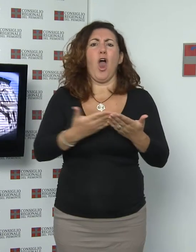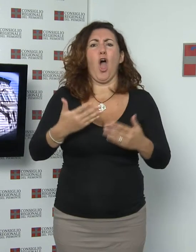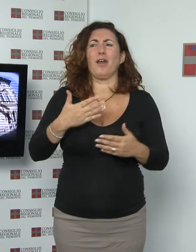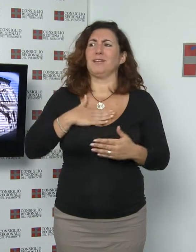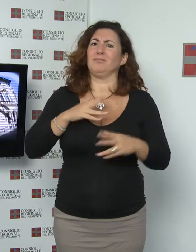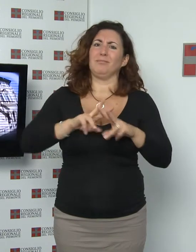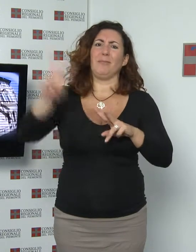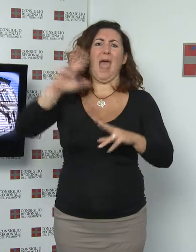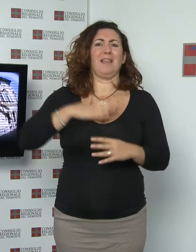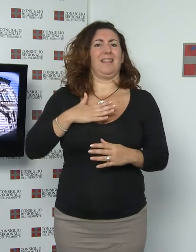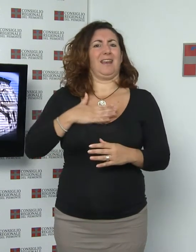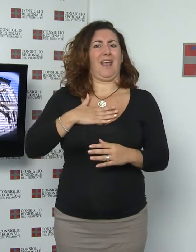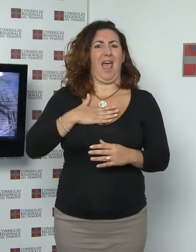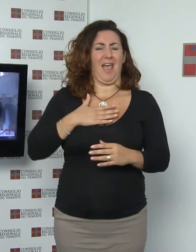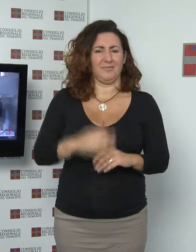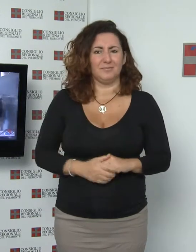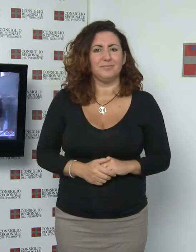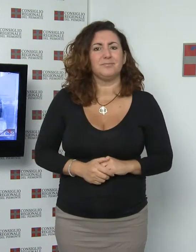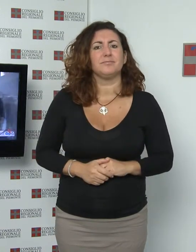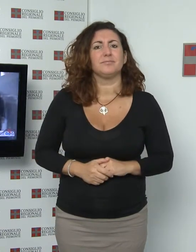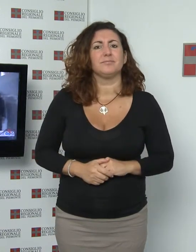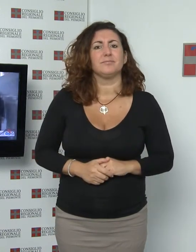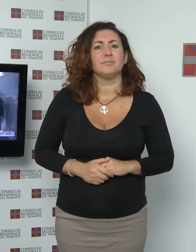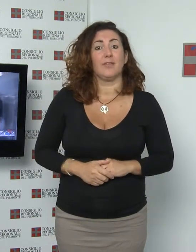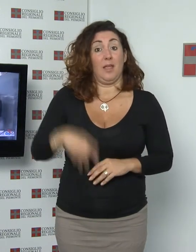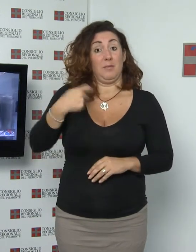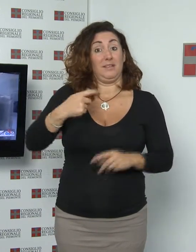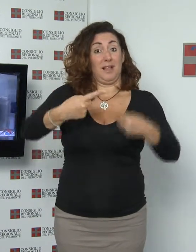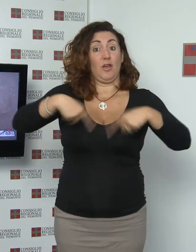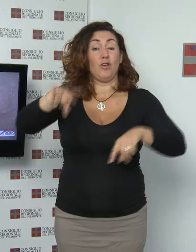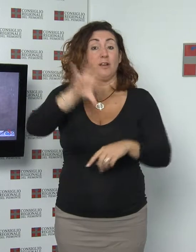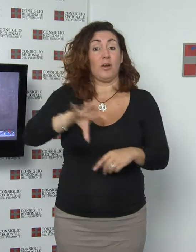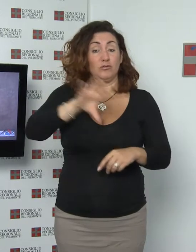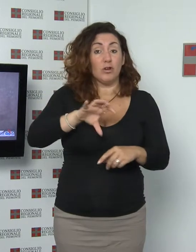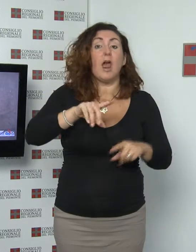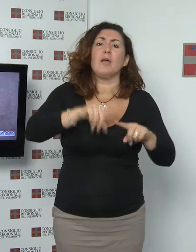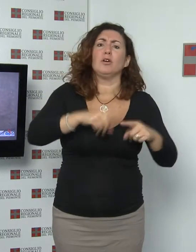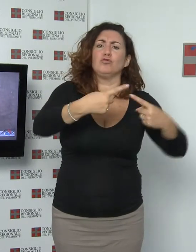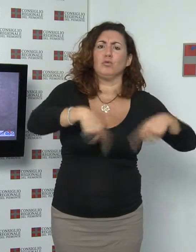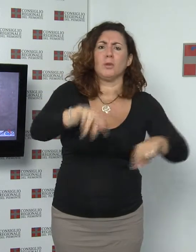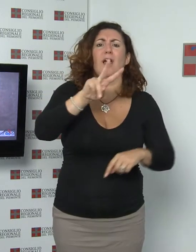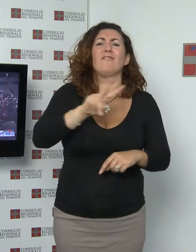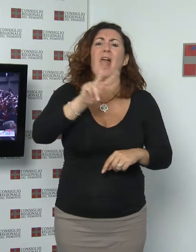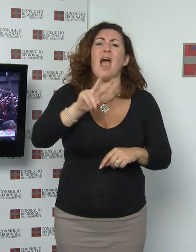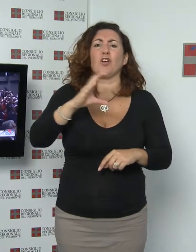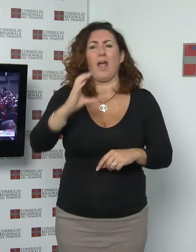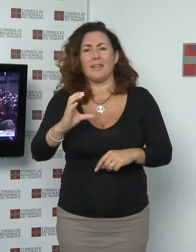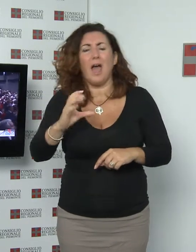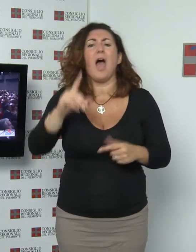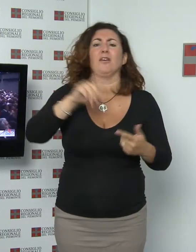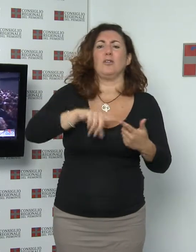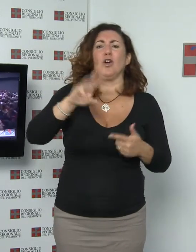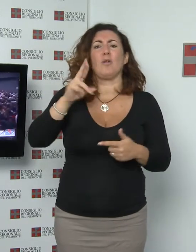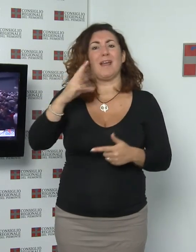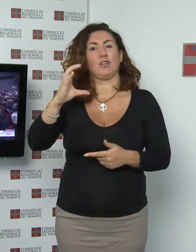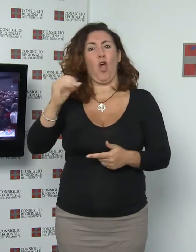Settimane musicali di Stresa I presidenti del Consiglio regionale della Giunta Valerio Cattano e Roberto Cota a Stresa il 28